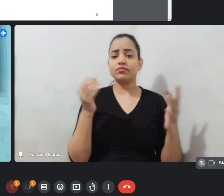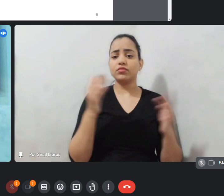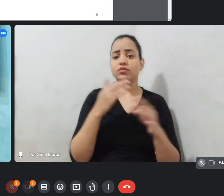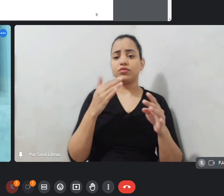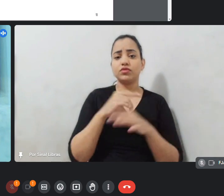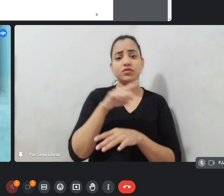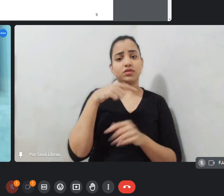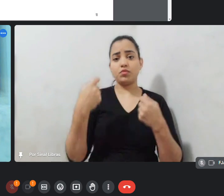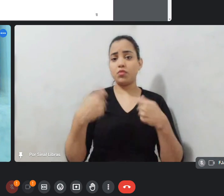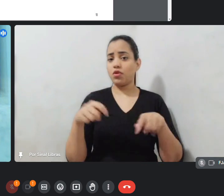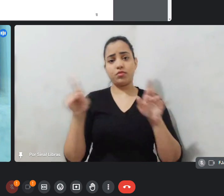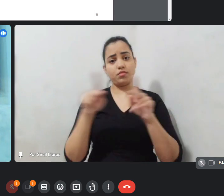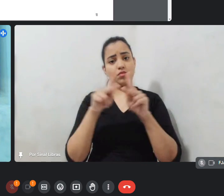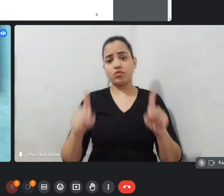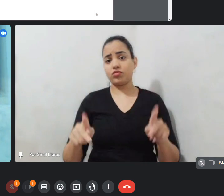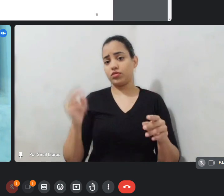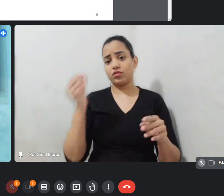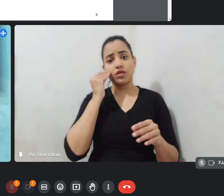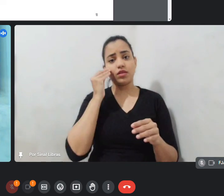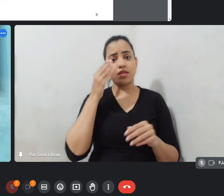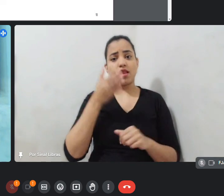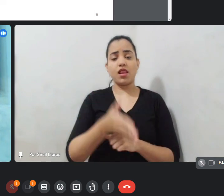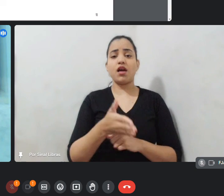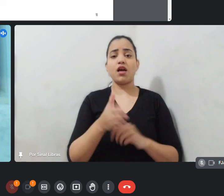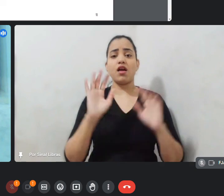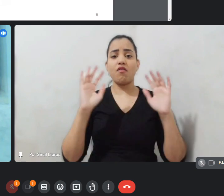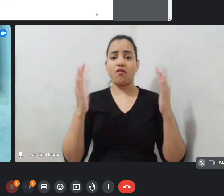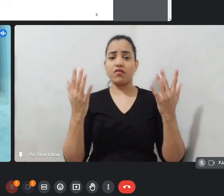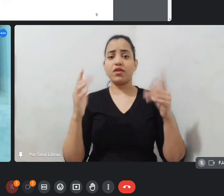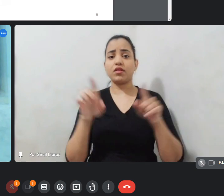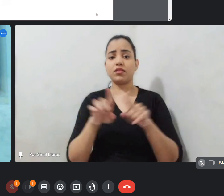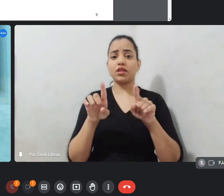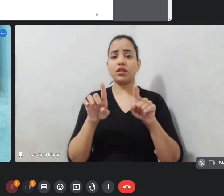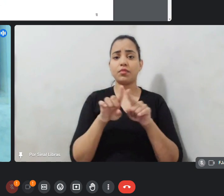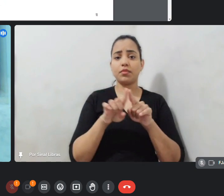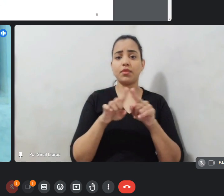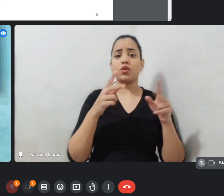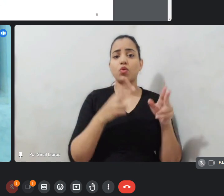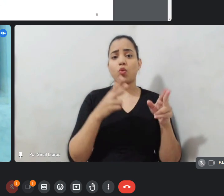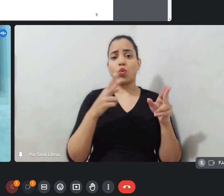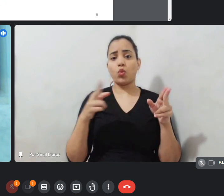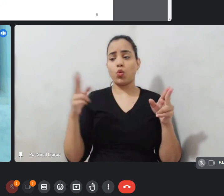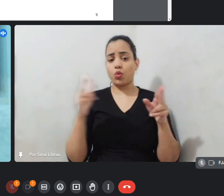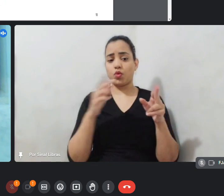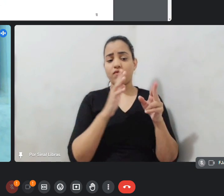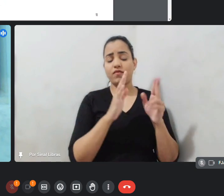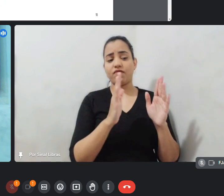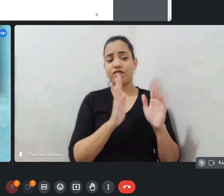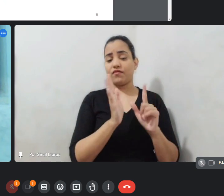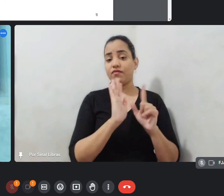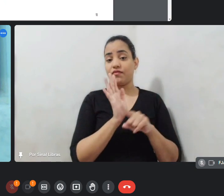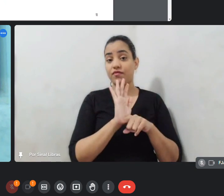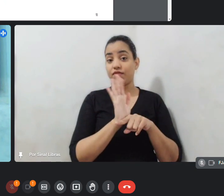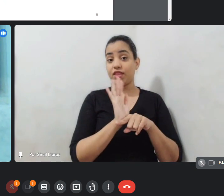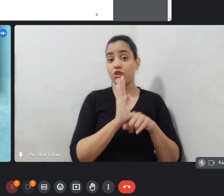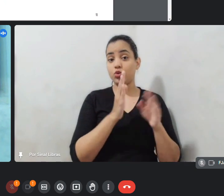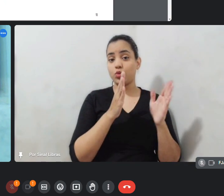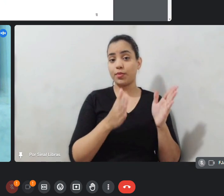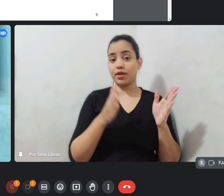próprios projetos também de eventos e de curta-metragem dentro dos